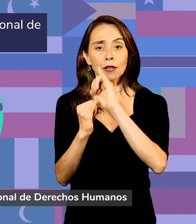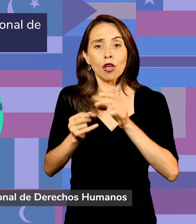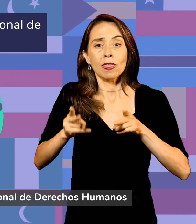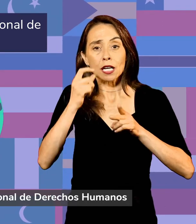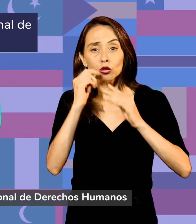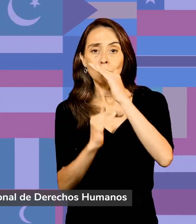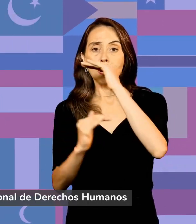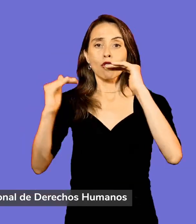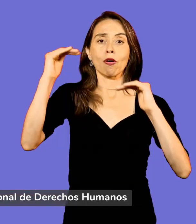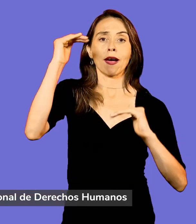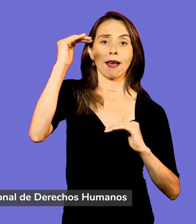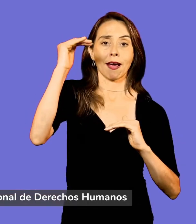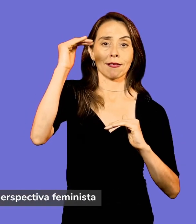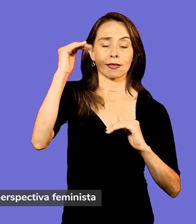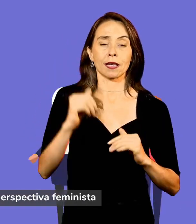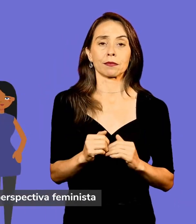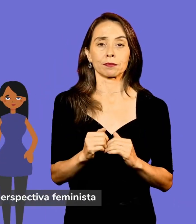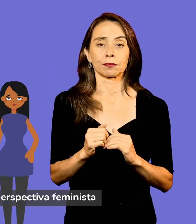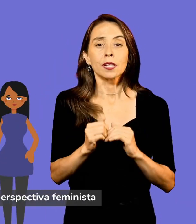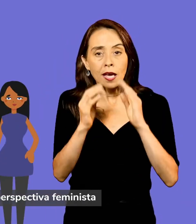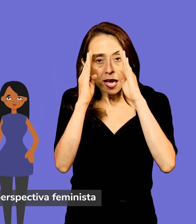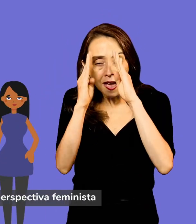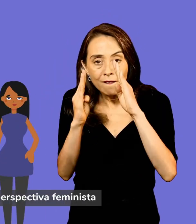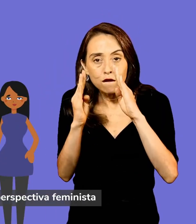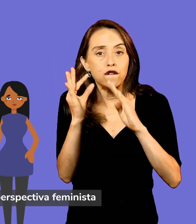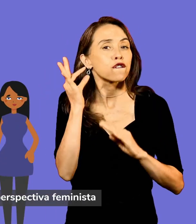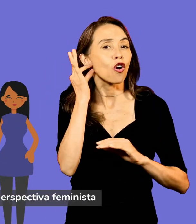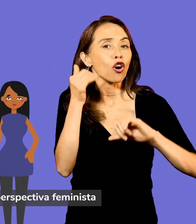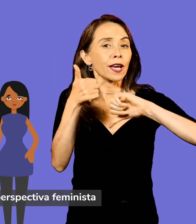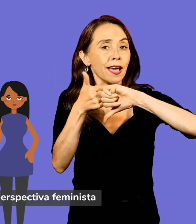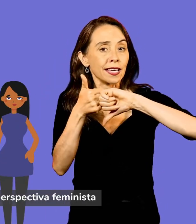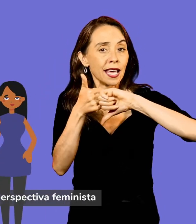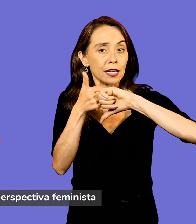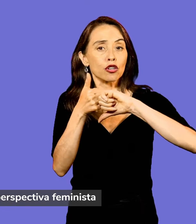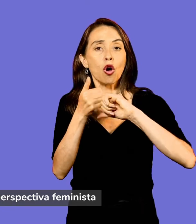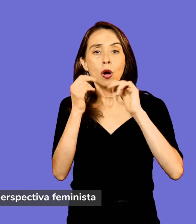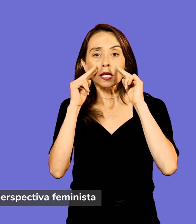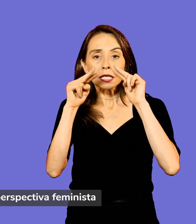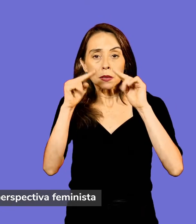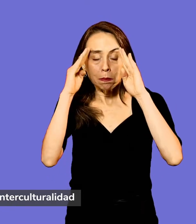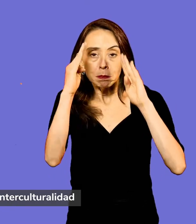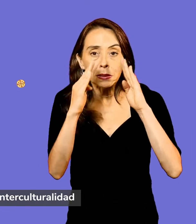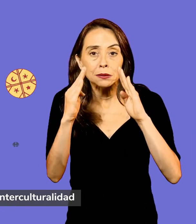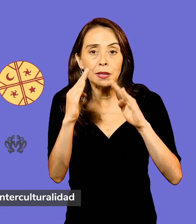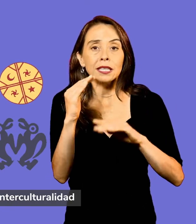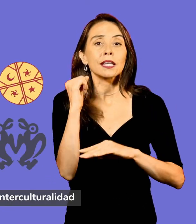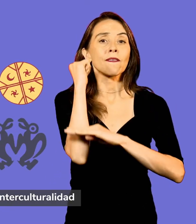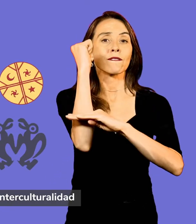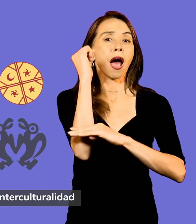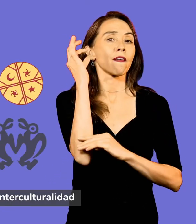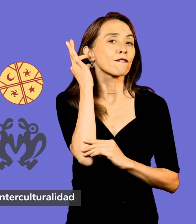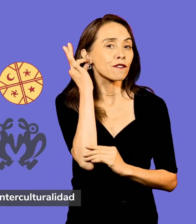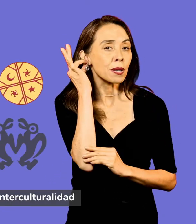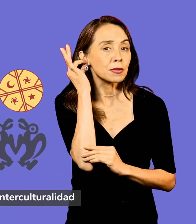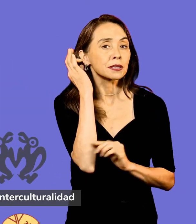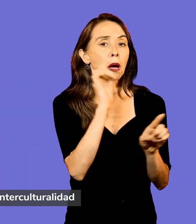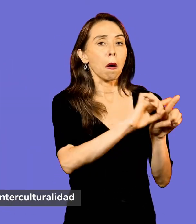derechos humanos, el enfoque de género y perspectiva feminista, plurinacionalidad e interculturalidad,